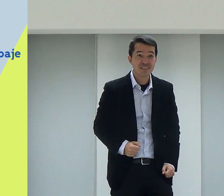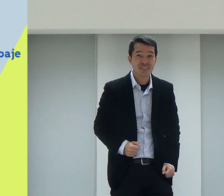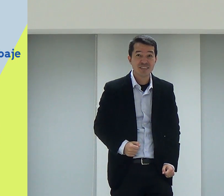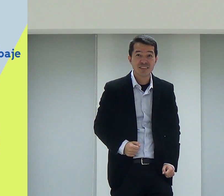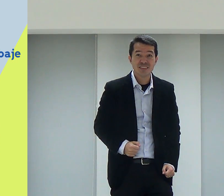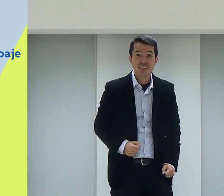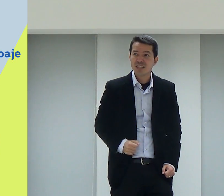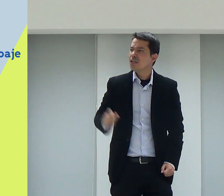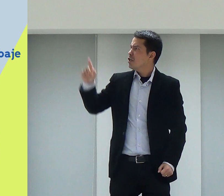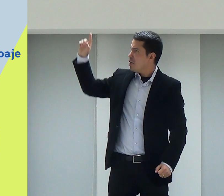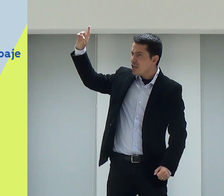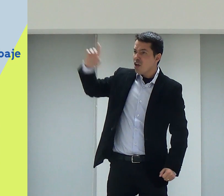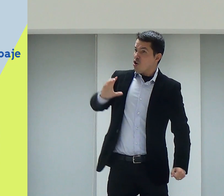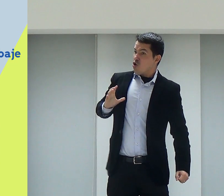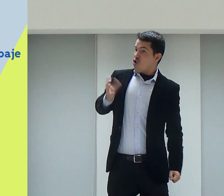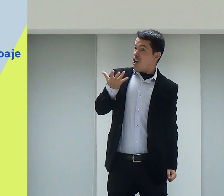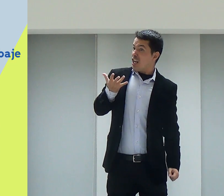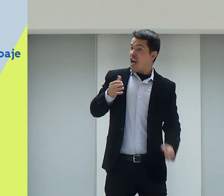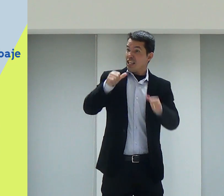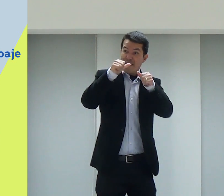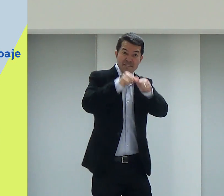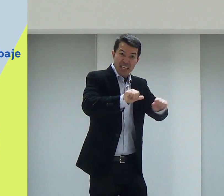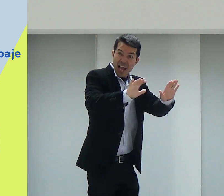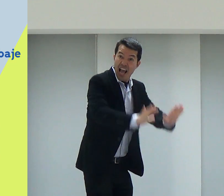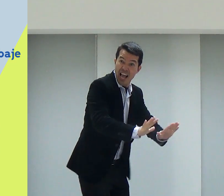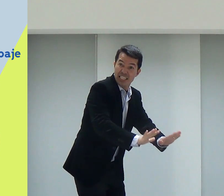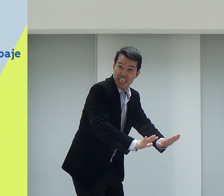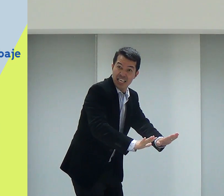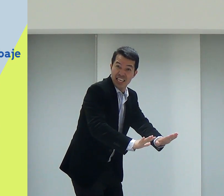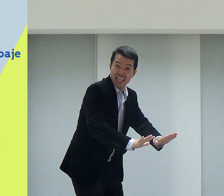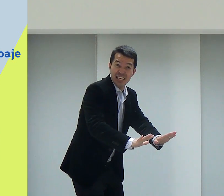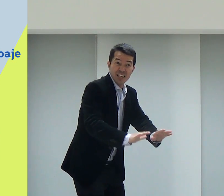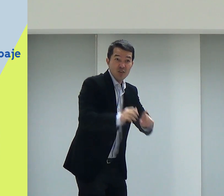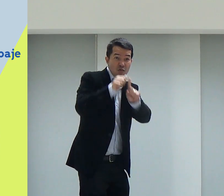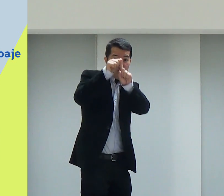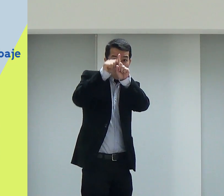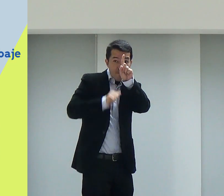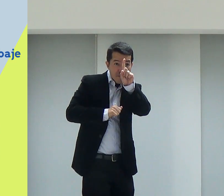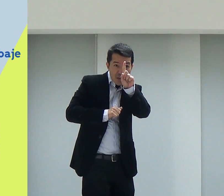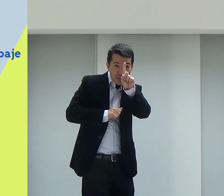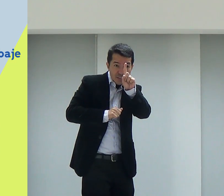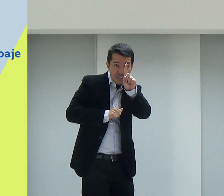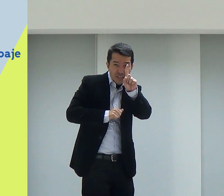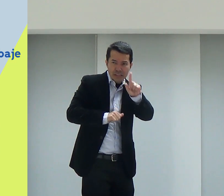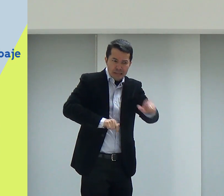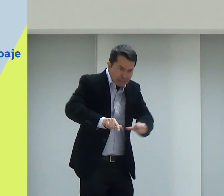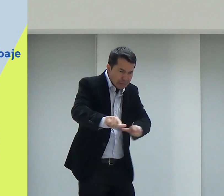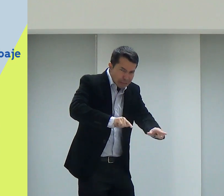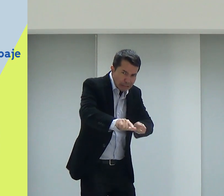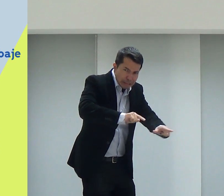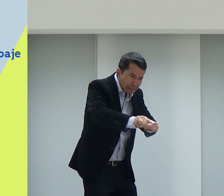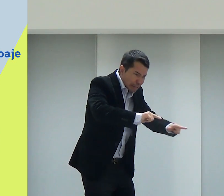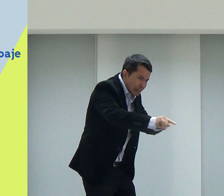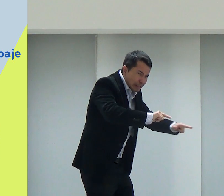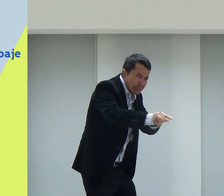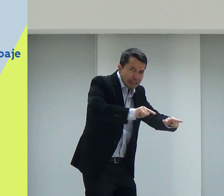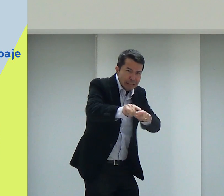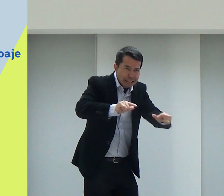surdos daqui. Ele teve coragem de ficar aqui um mês trabalhando, trabalhando,